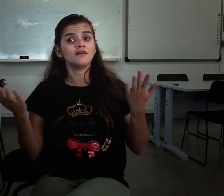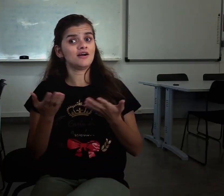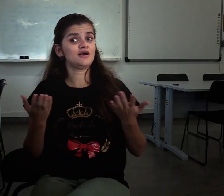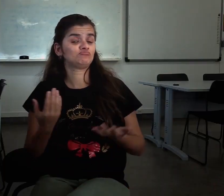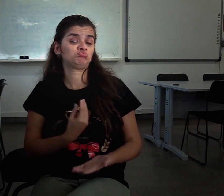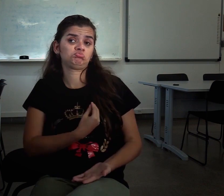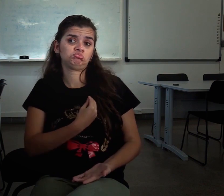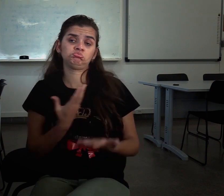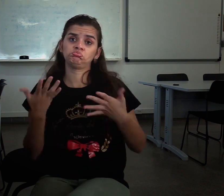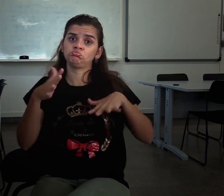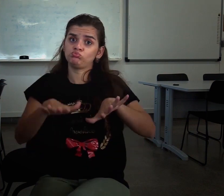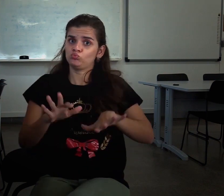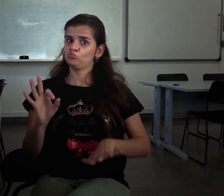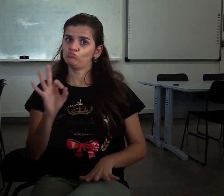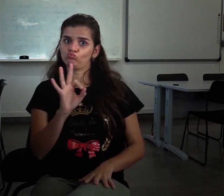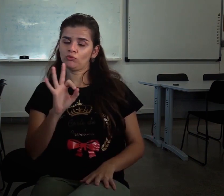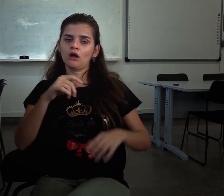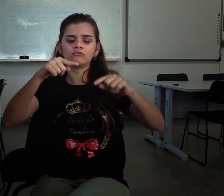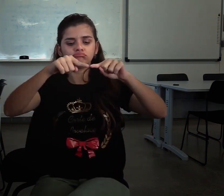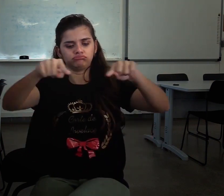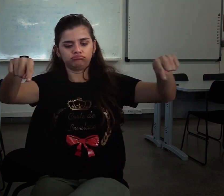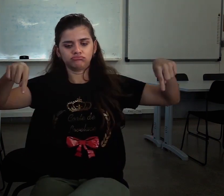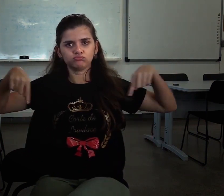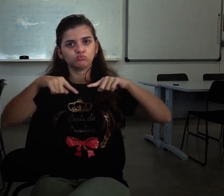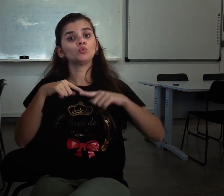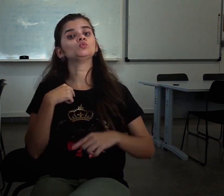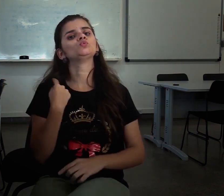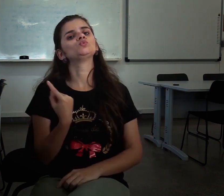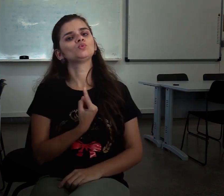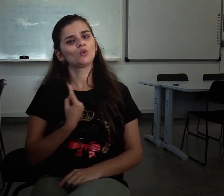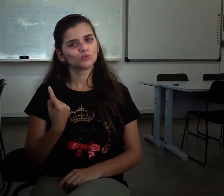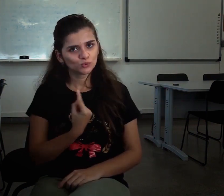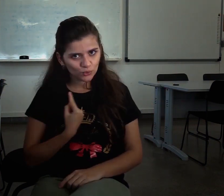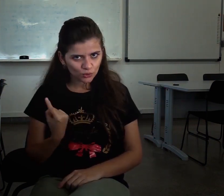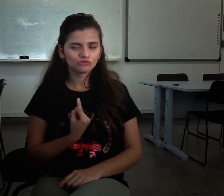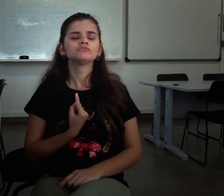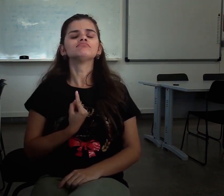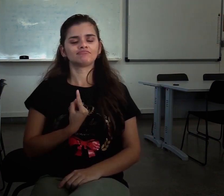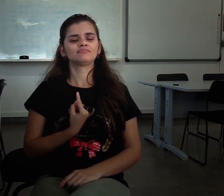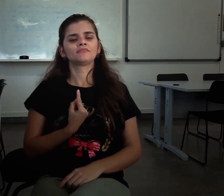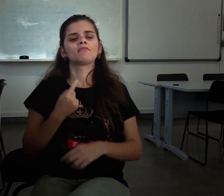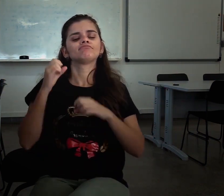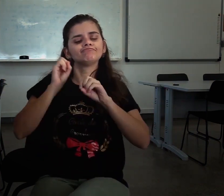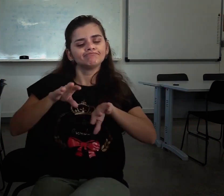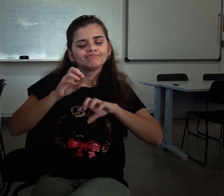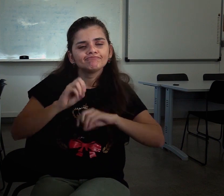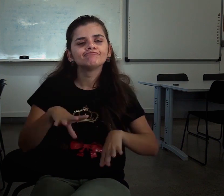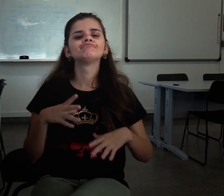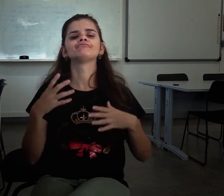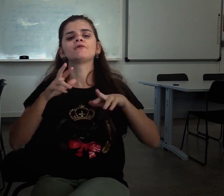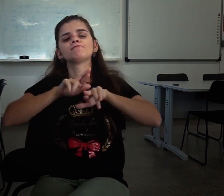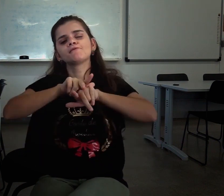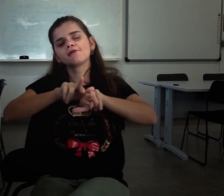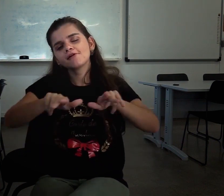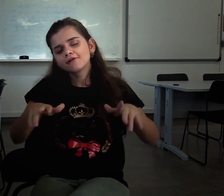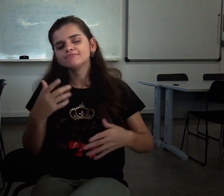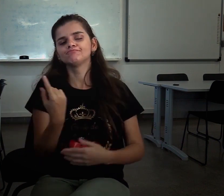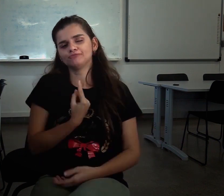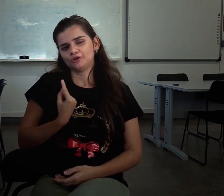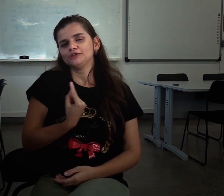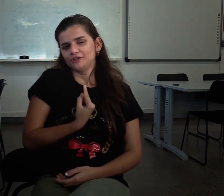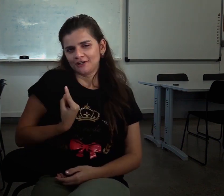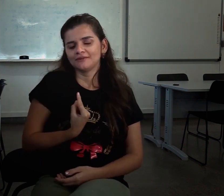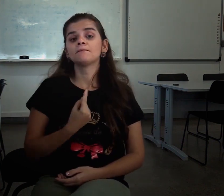Por não ser um curso presencial, não havia inclusão em uma sala de aula física. Assim, a aprendizagem era mais